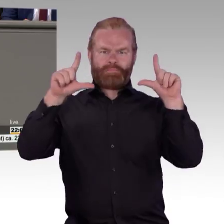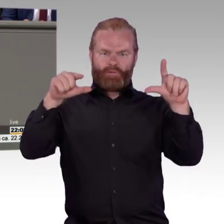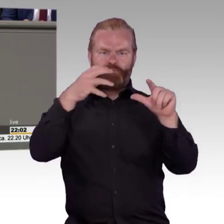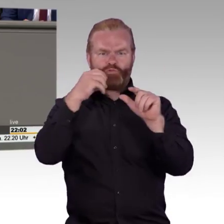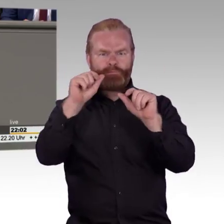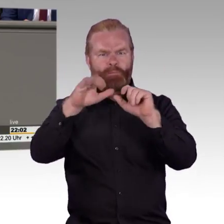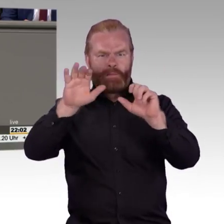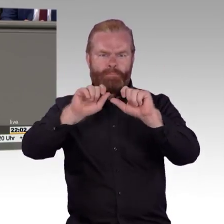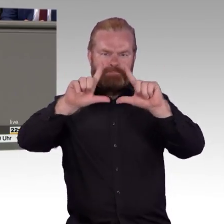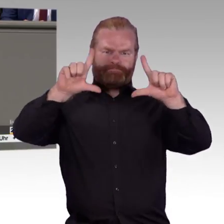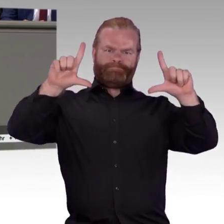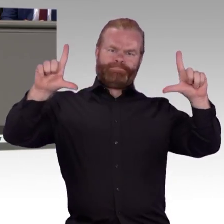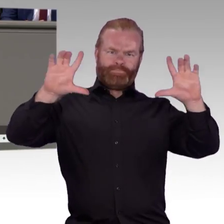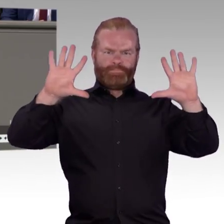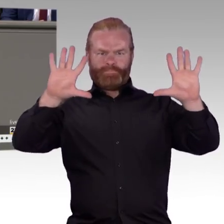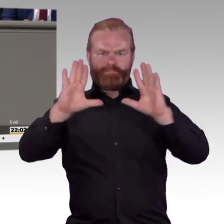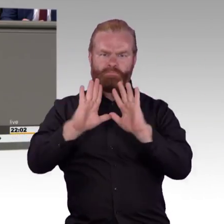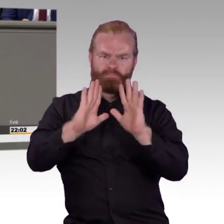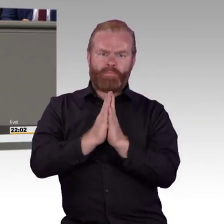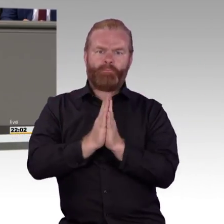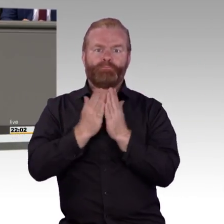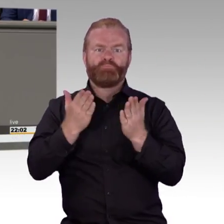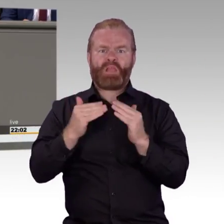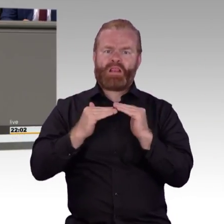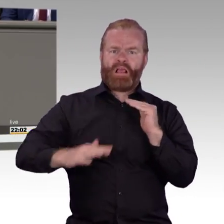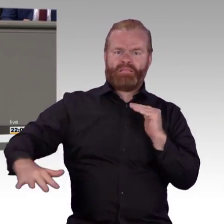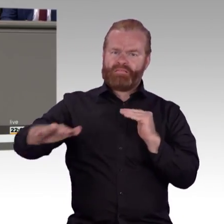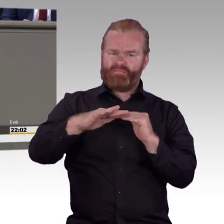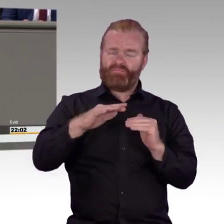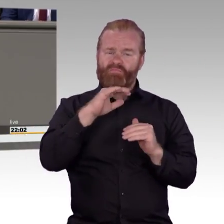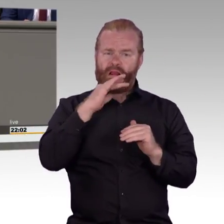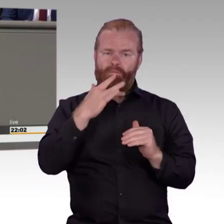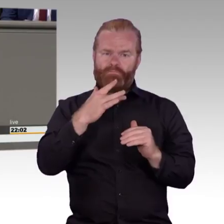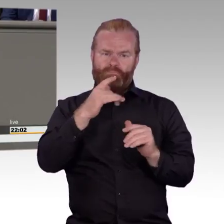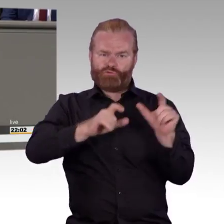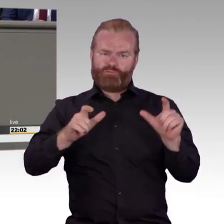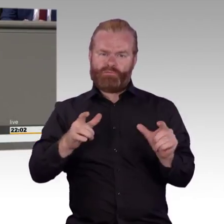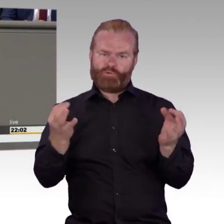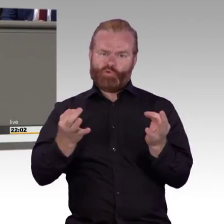einer blinden Frau, die für ihren Großvater, war es glaube ich, einen Platz in der Reha-Klinik gesucht hat.